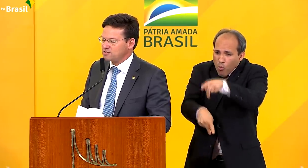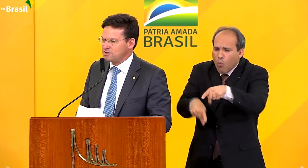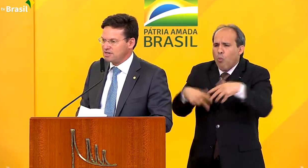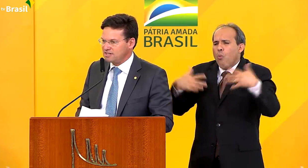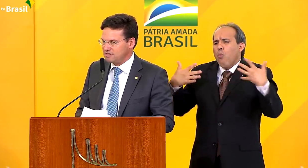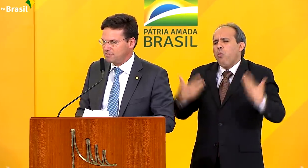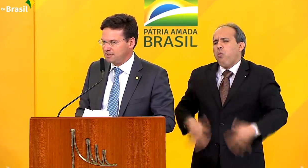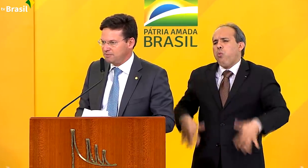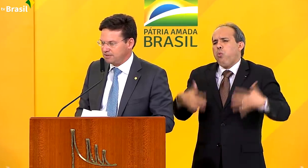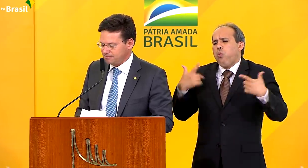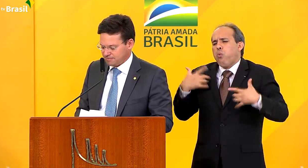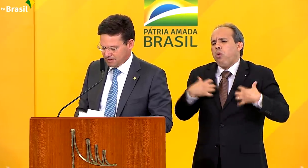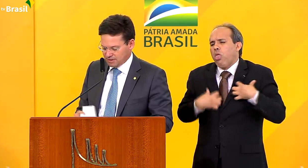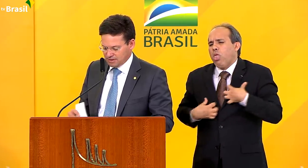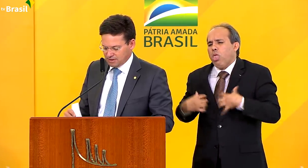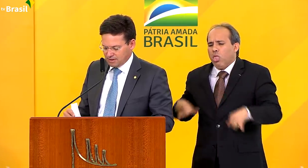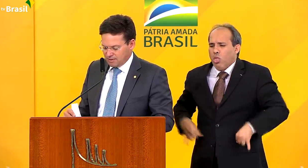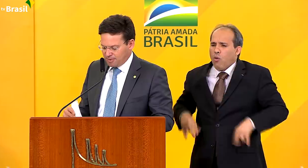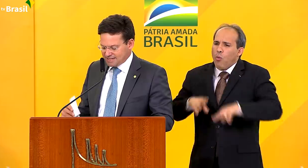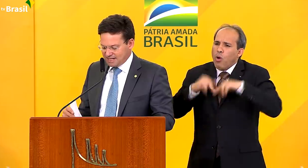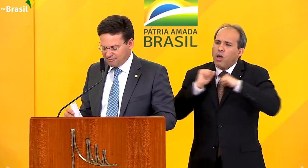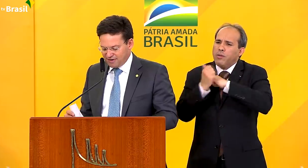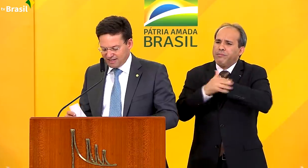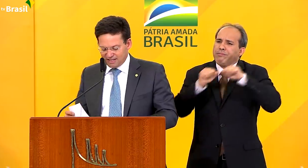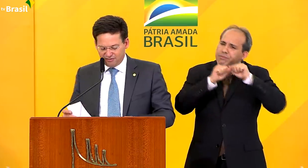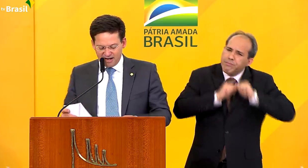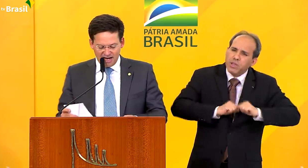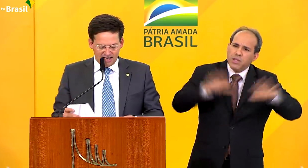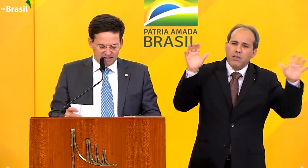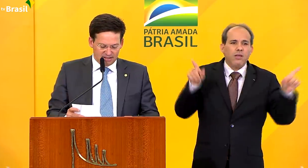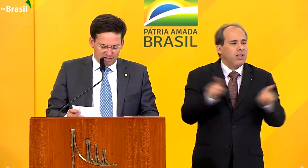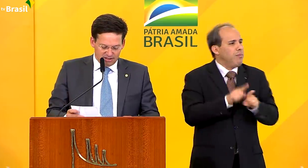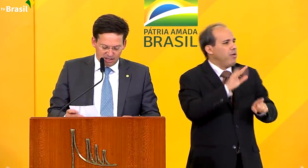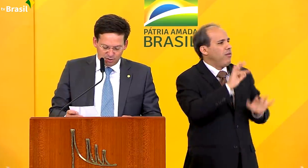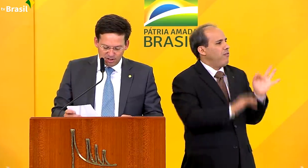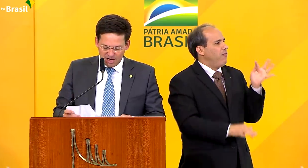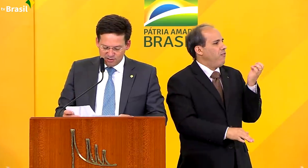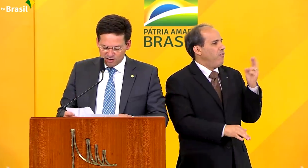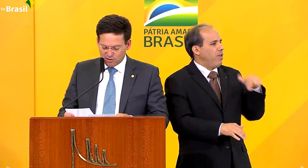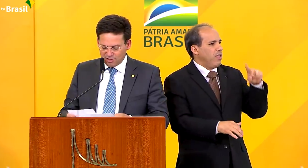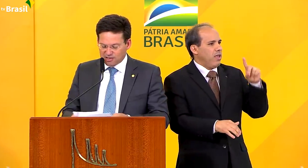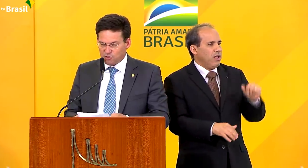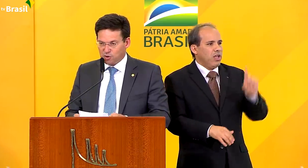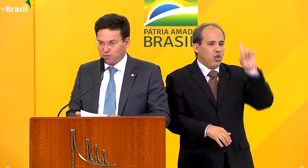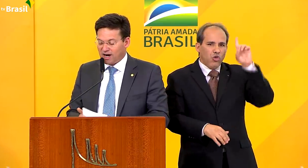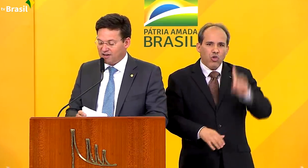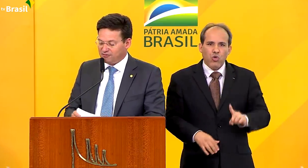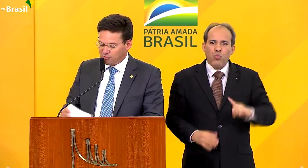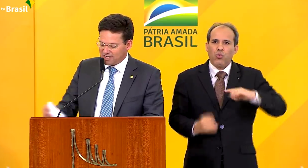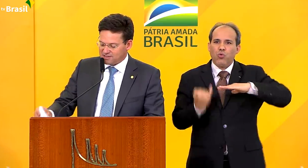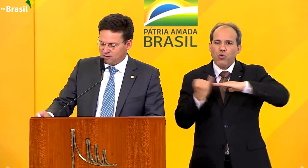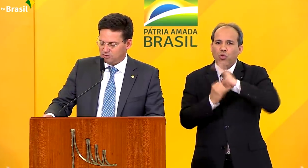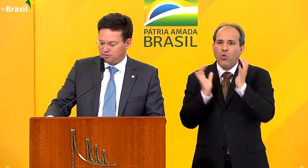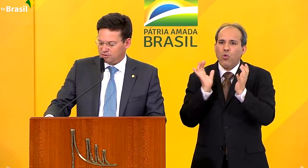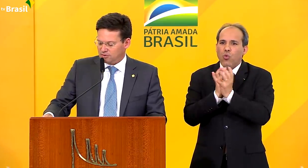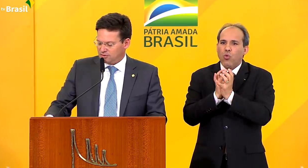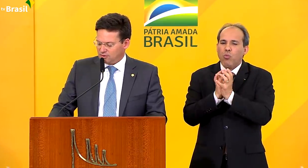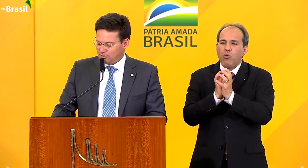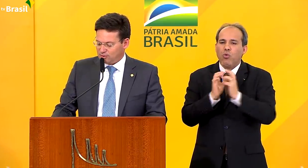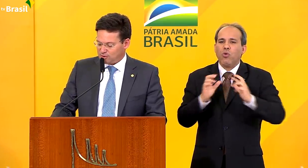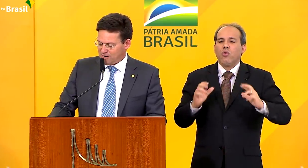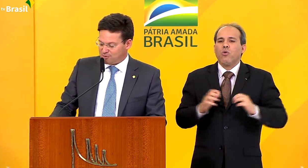consequências sociais dessa pandemia. prezada Fernanda Ferrari, diretora de reações institucionais do grupo Carrefour Brasil,